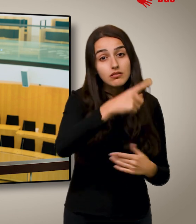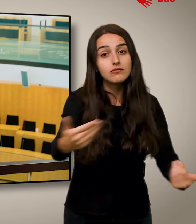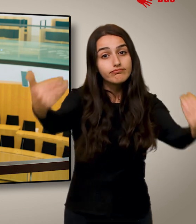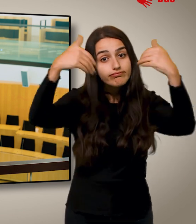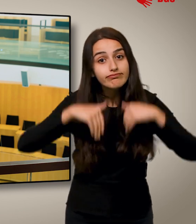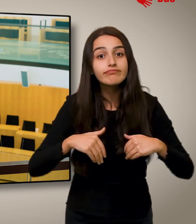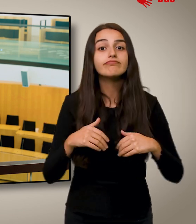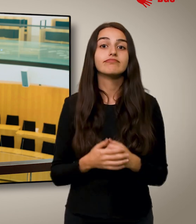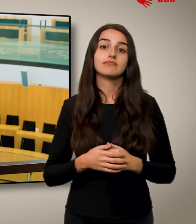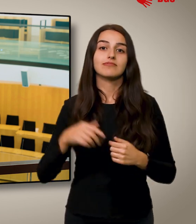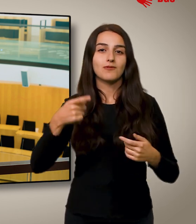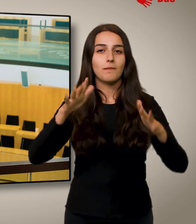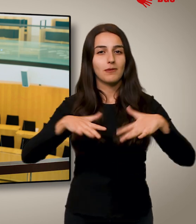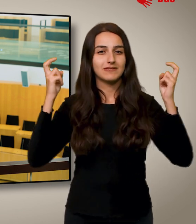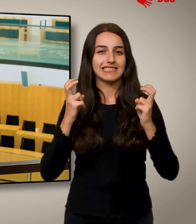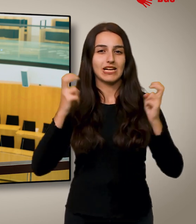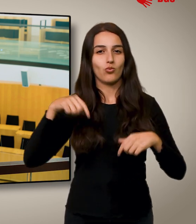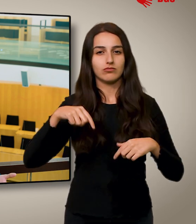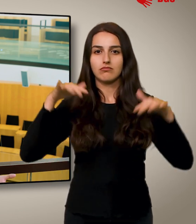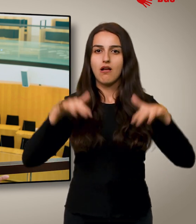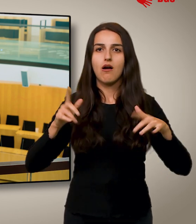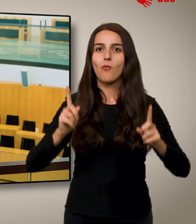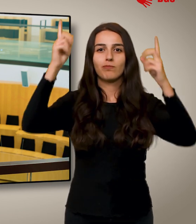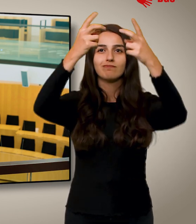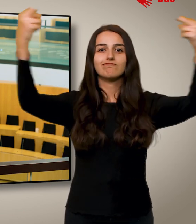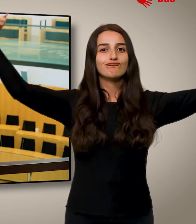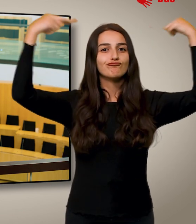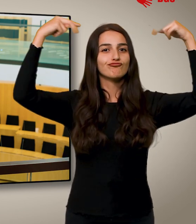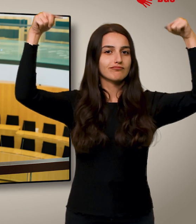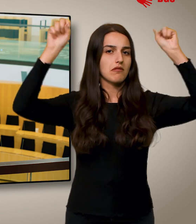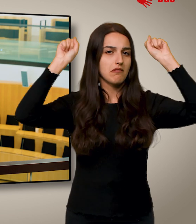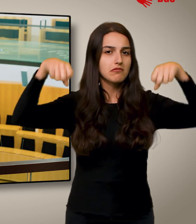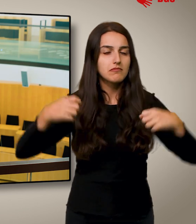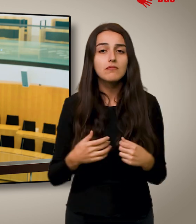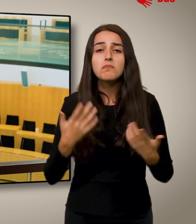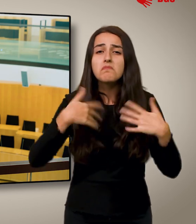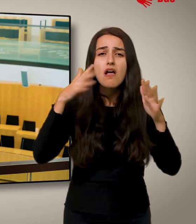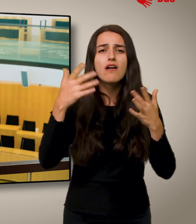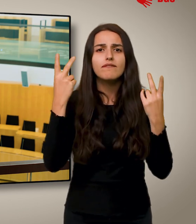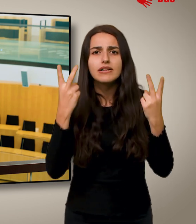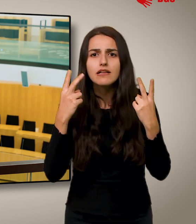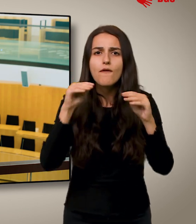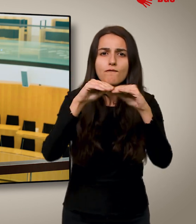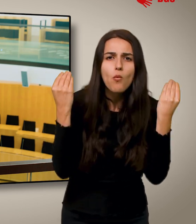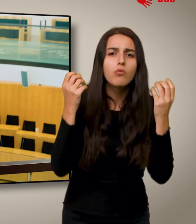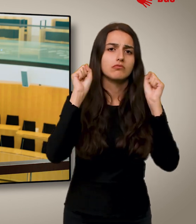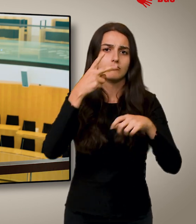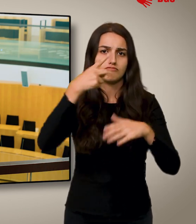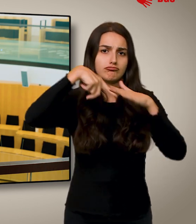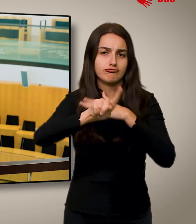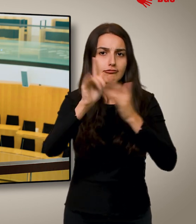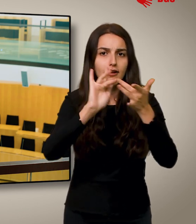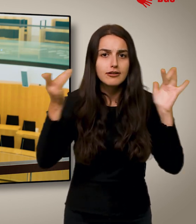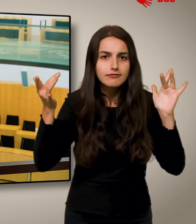besuchen. Etwa bei einer unserer Plenarsitzungen hier auf der Besuchertribüne. Alle notwendigen Informationen dazu finden Sie bei uns im